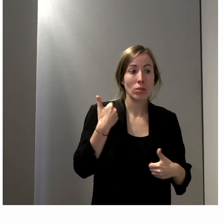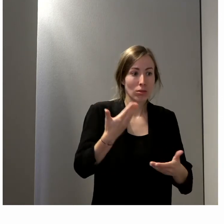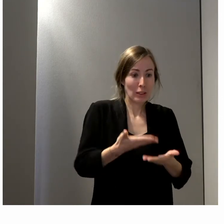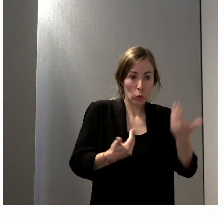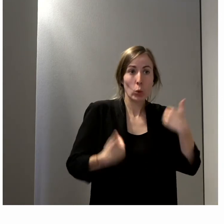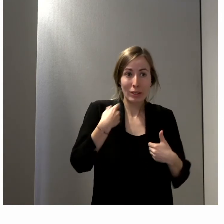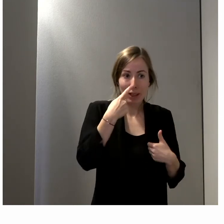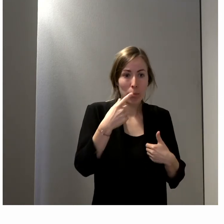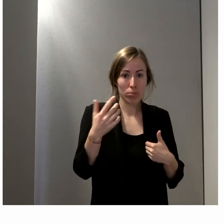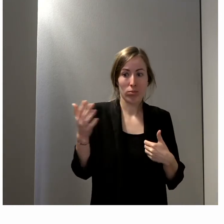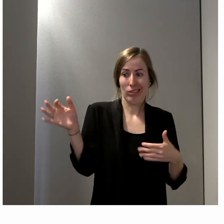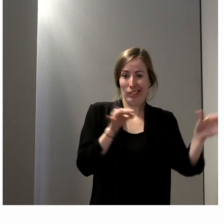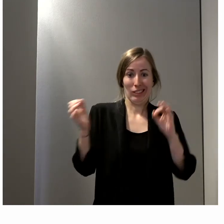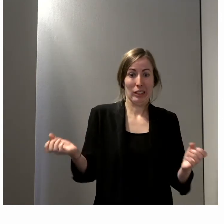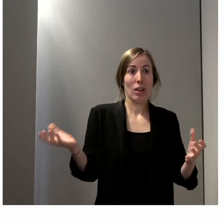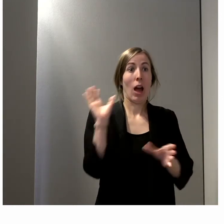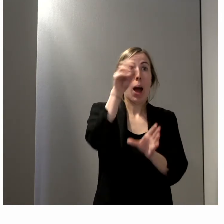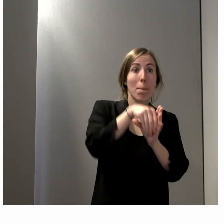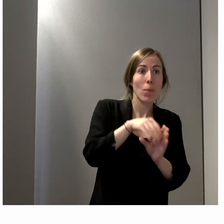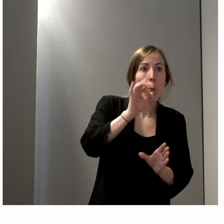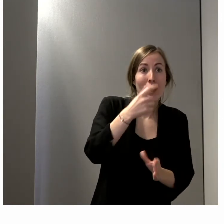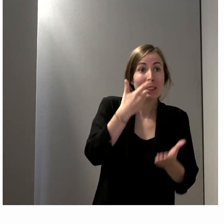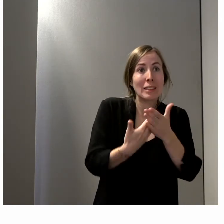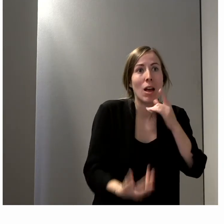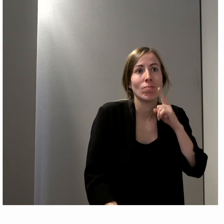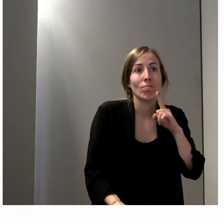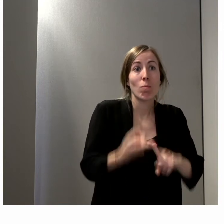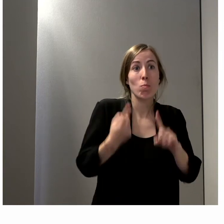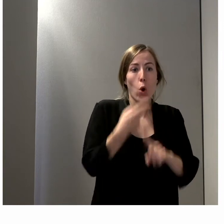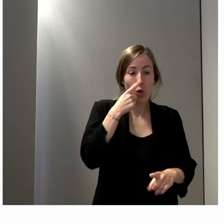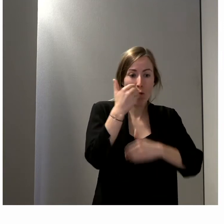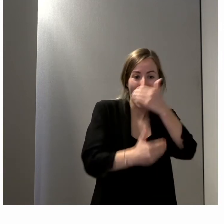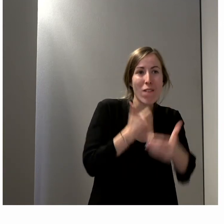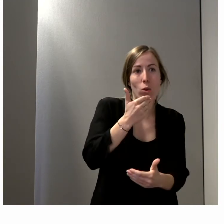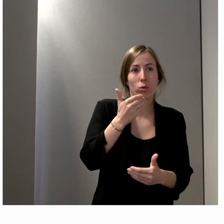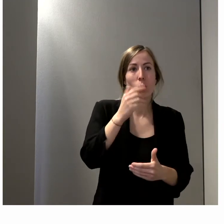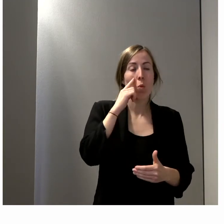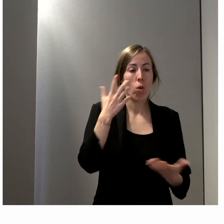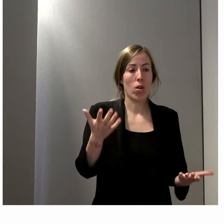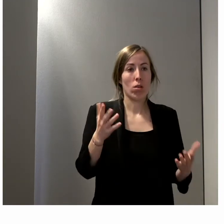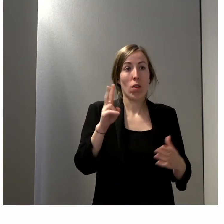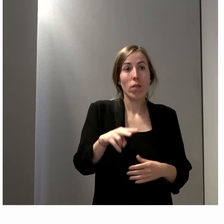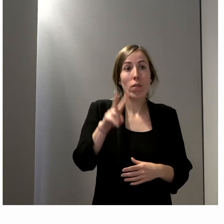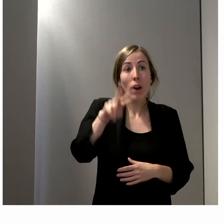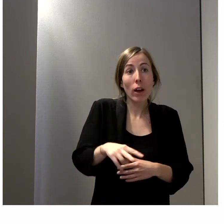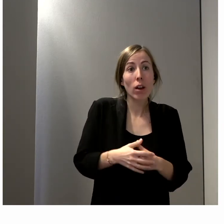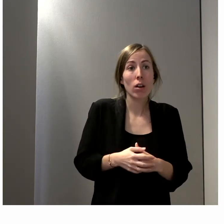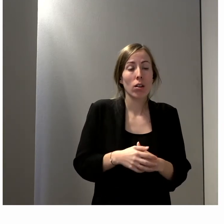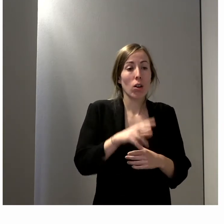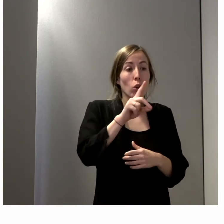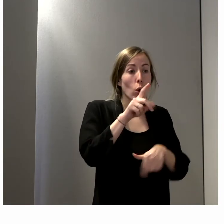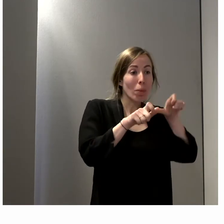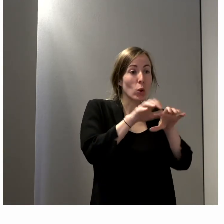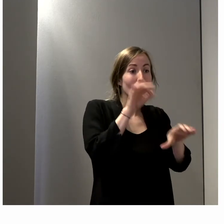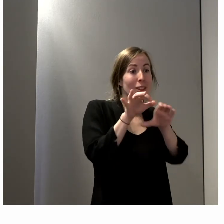très important sur lesquelles on a besoin d'avancer et d'être un peu innovants parce que d'avoir 30 élus dans des exécutifs